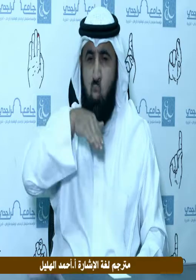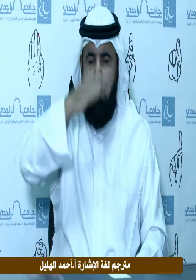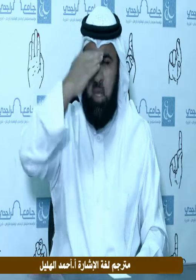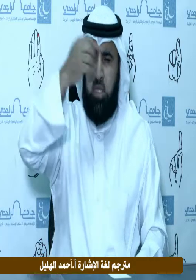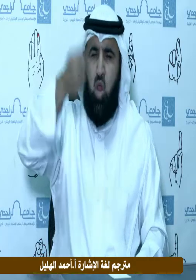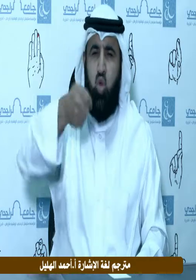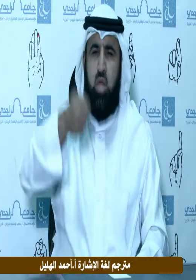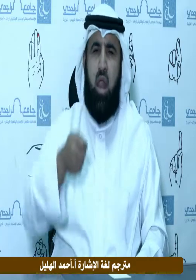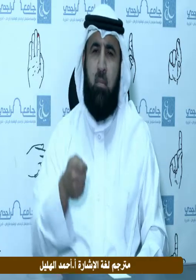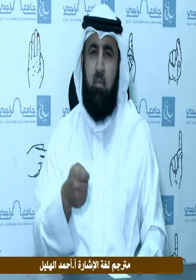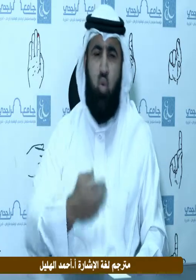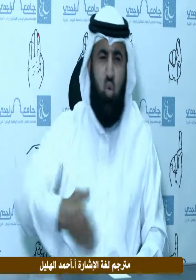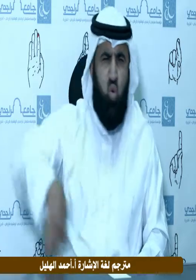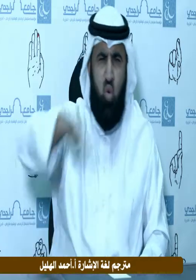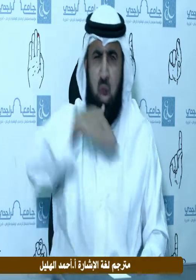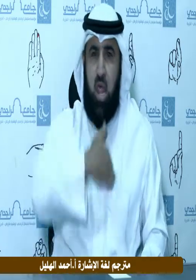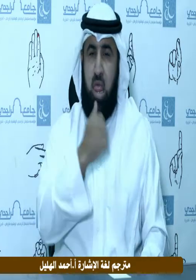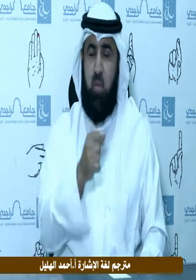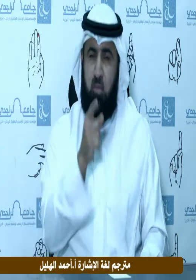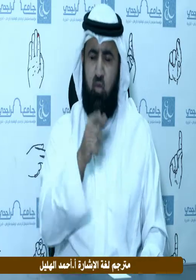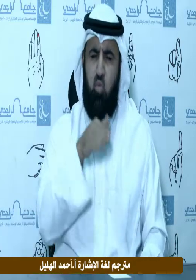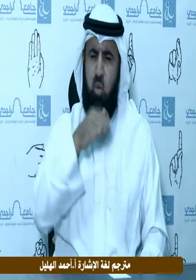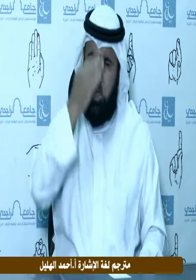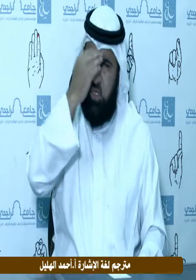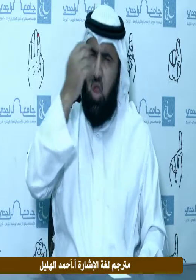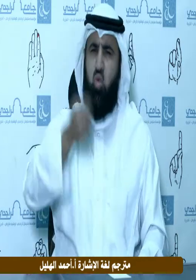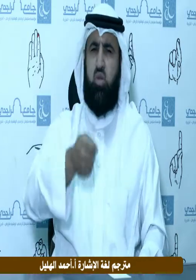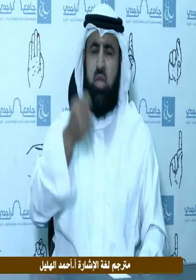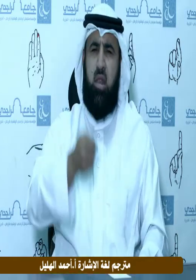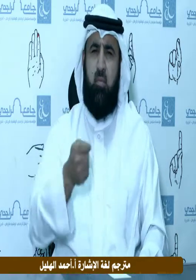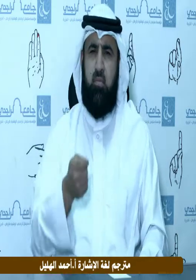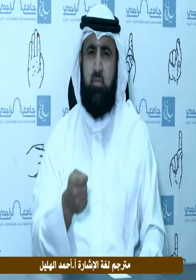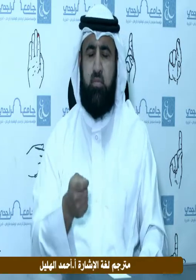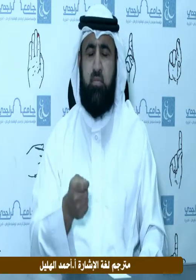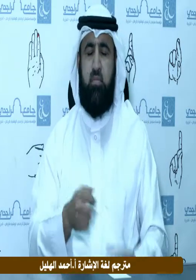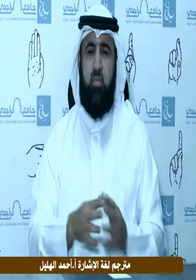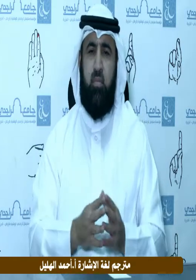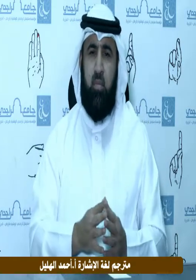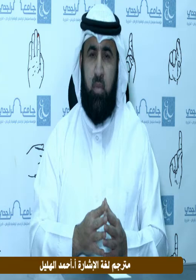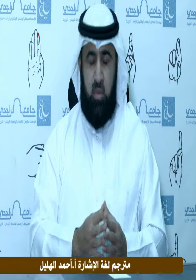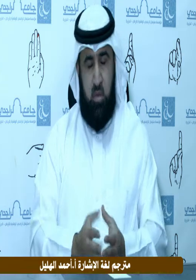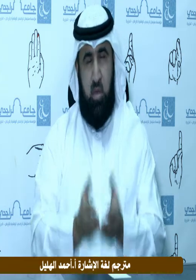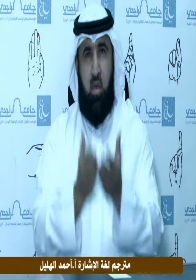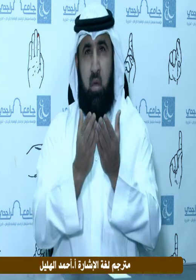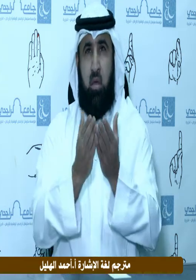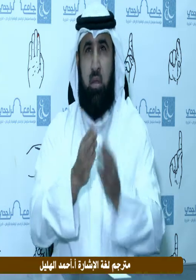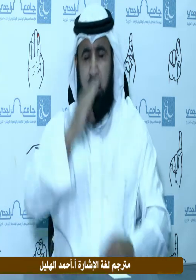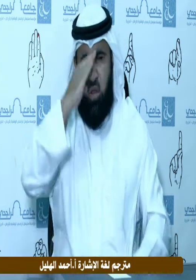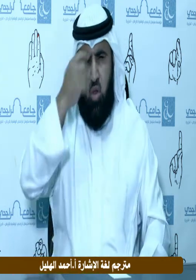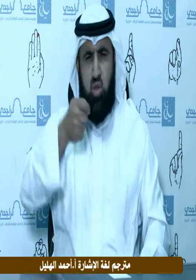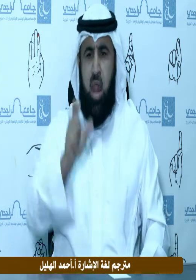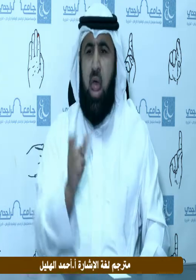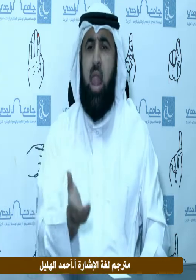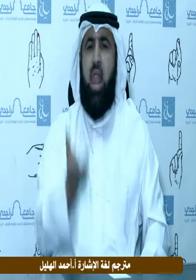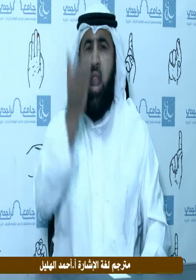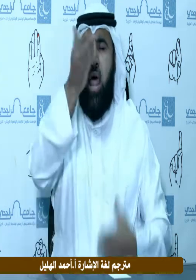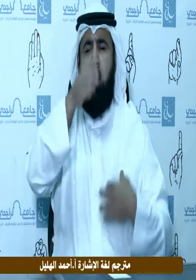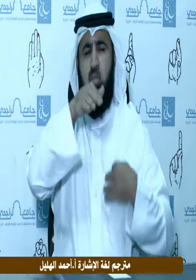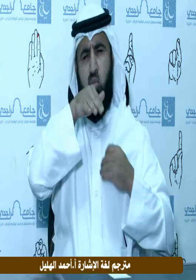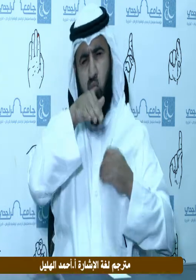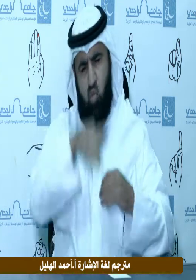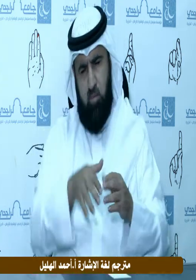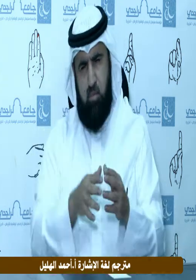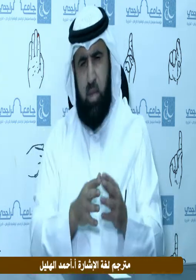النبي يا أيها الذين آمنوا صلوا عليه وسلموا تسليما اللهم صل وسلم وبارك على عبدك